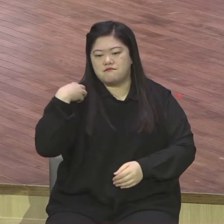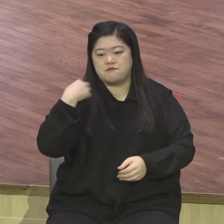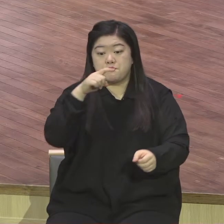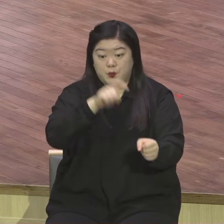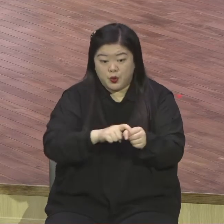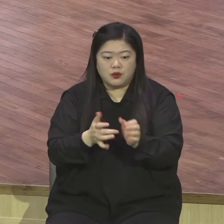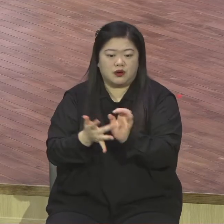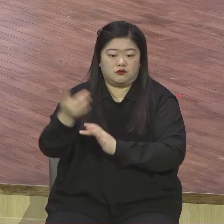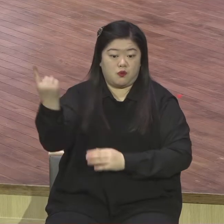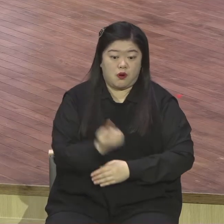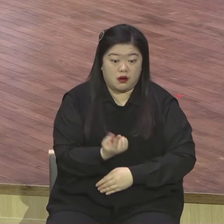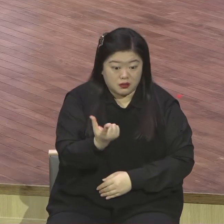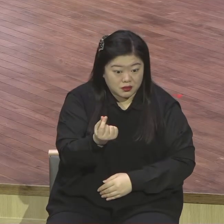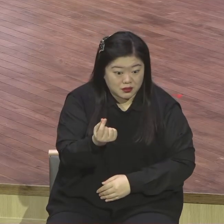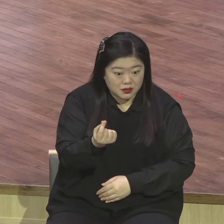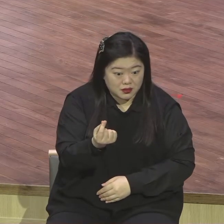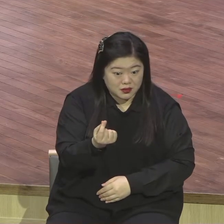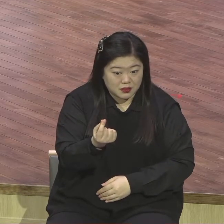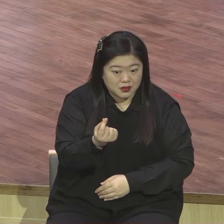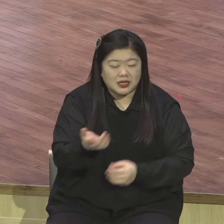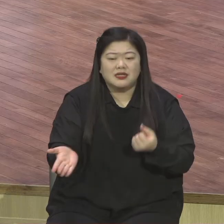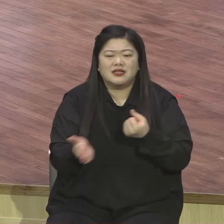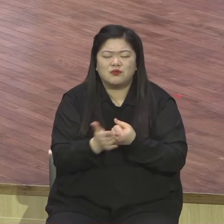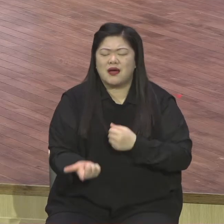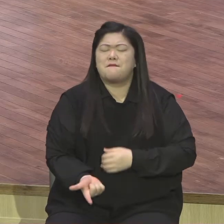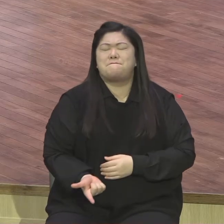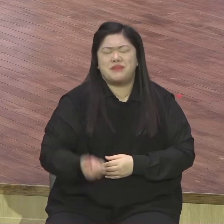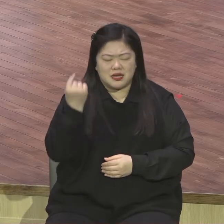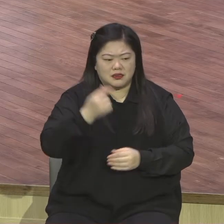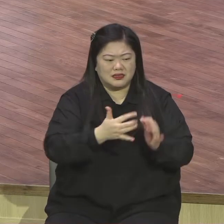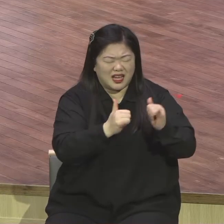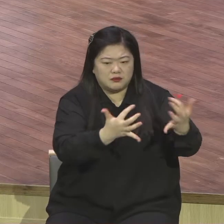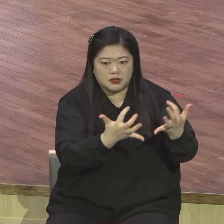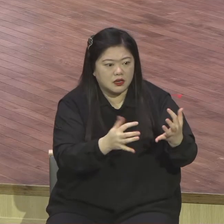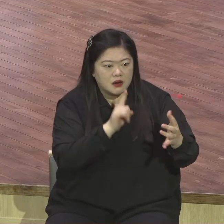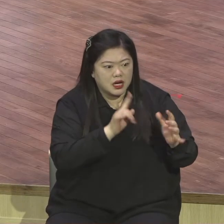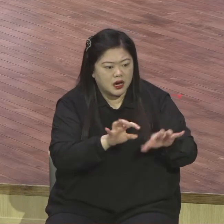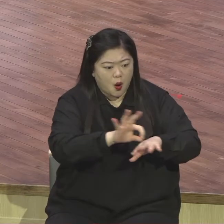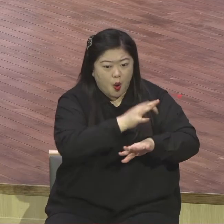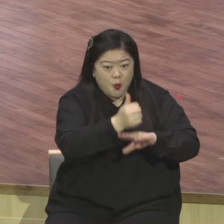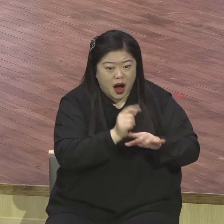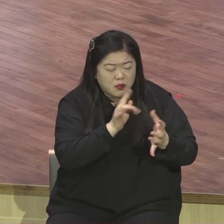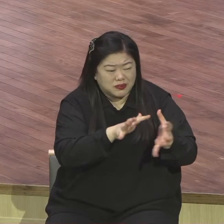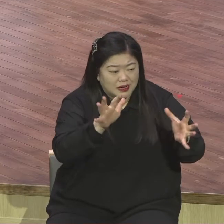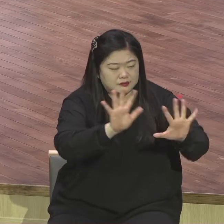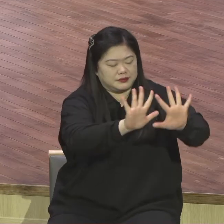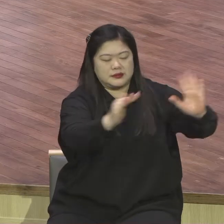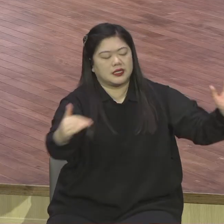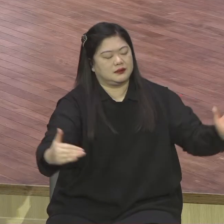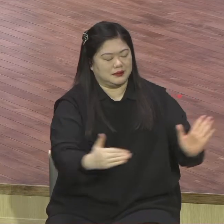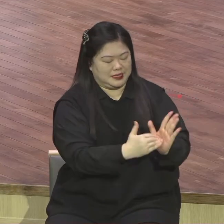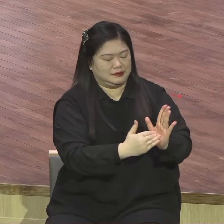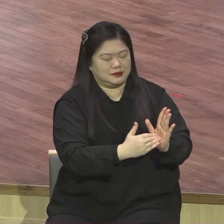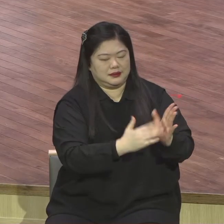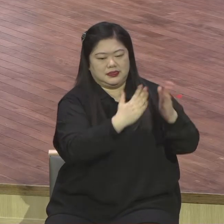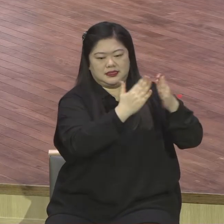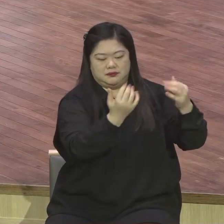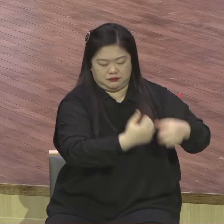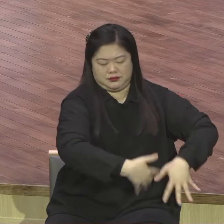그래서 빨리 현장을 정리한 것입니다. 그런데 문제는 제자들이 예수님의 말씀대로 배를